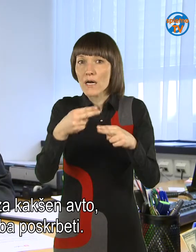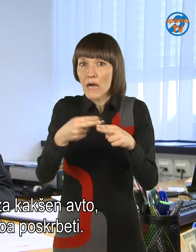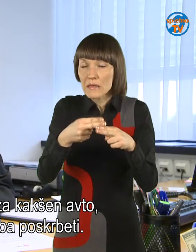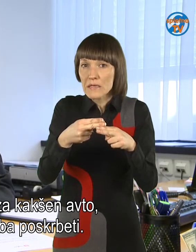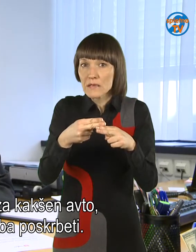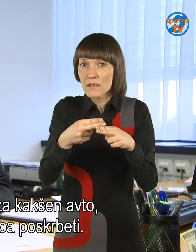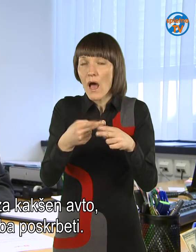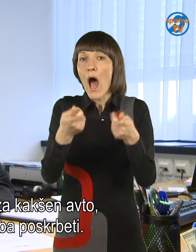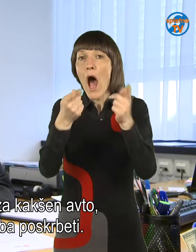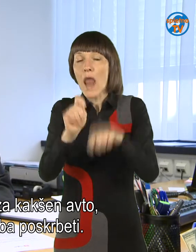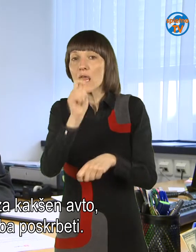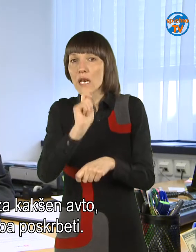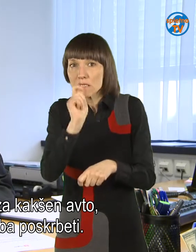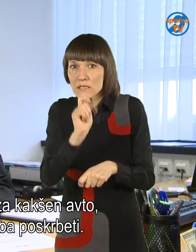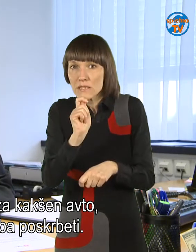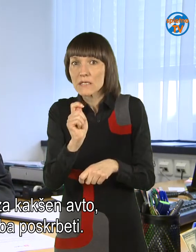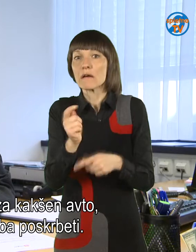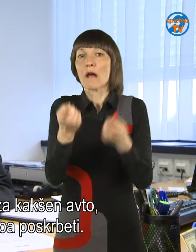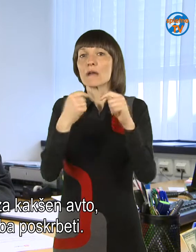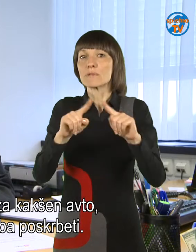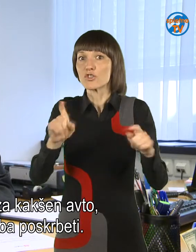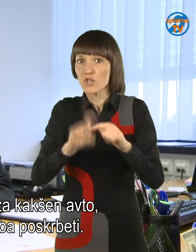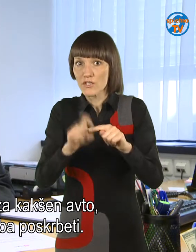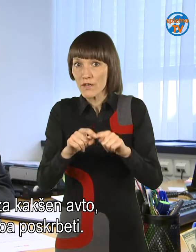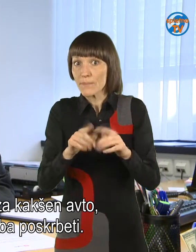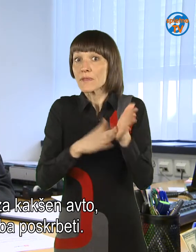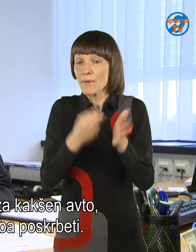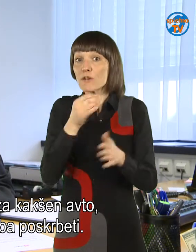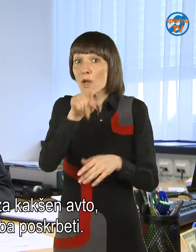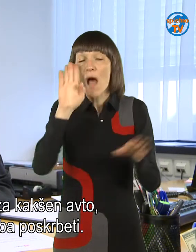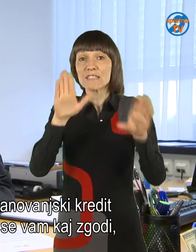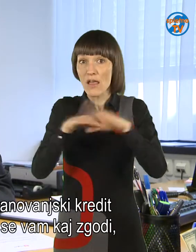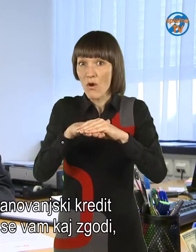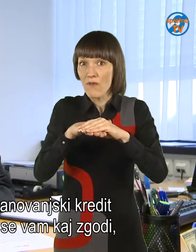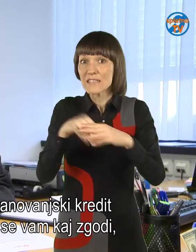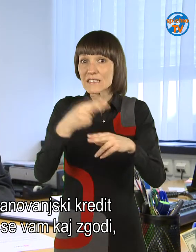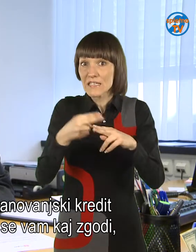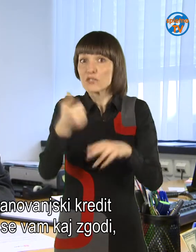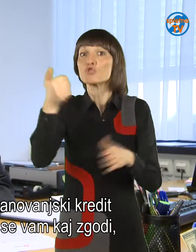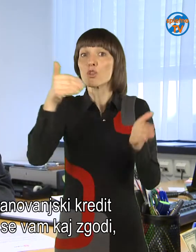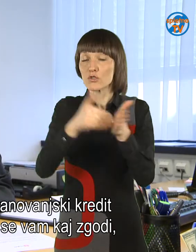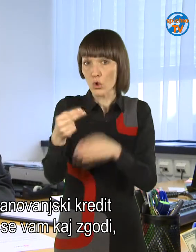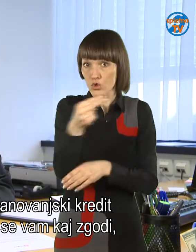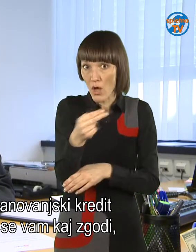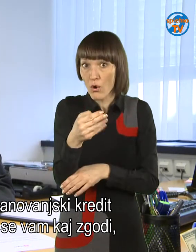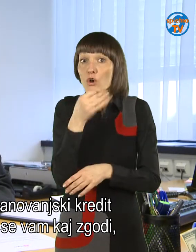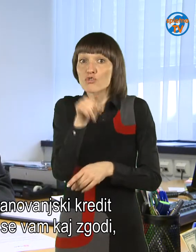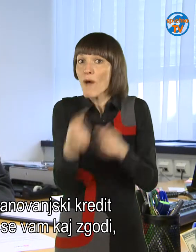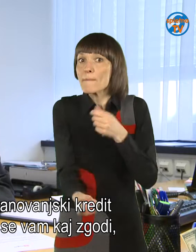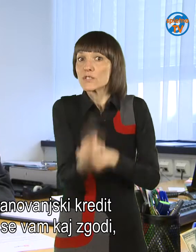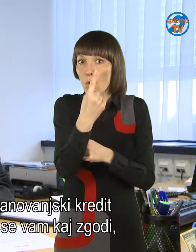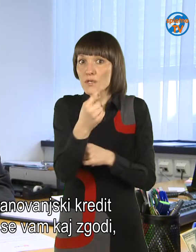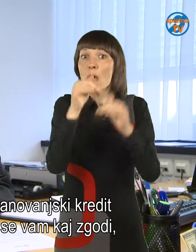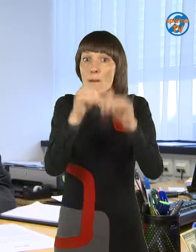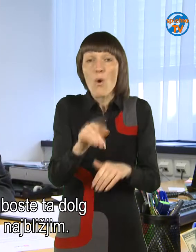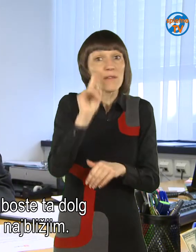ali kakšen leasing, tako da najprej potrebno poskrbeti za te stvari bespreko. Se pravi, če imate vi stanovanski kredit ne vem za 100 tisoč evrov, če se